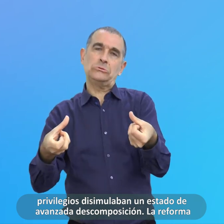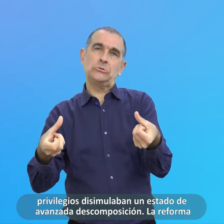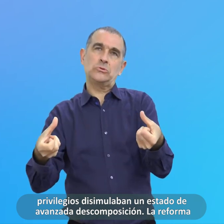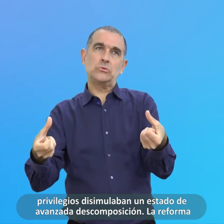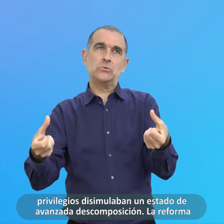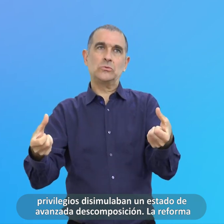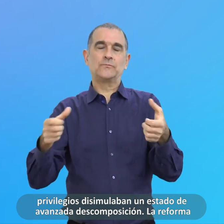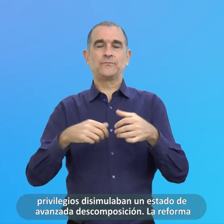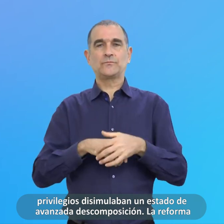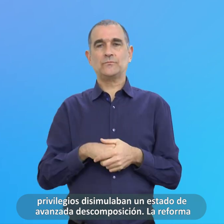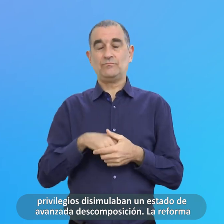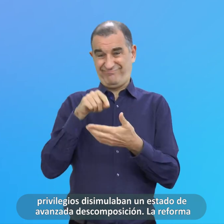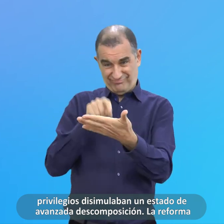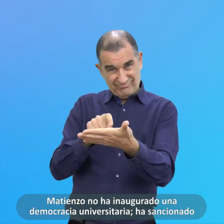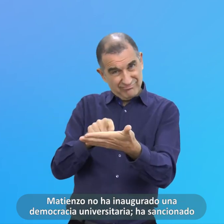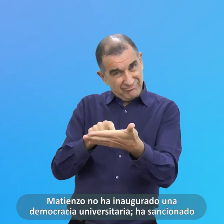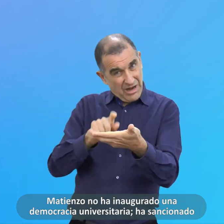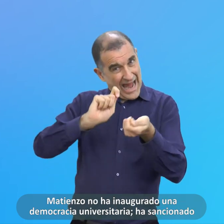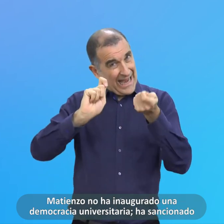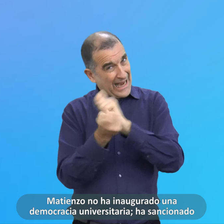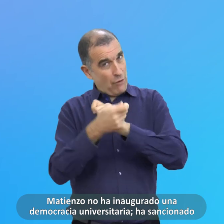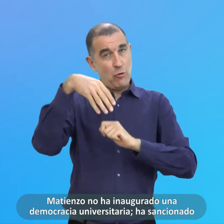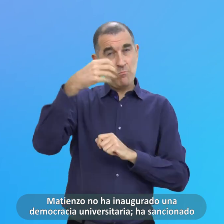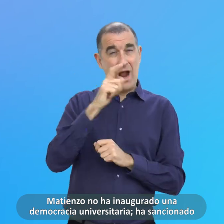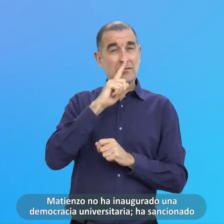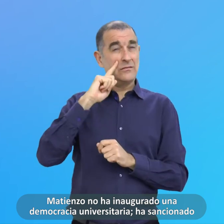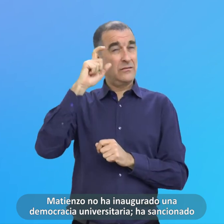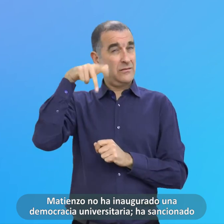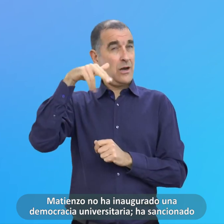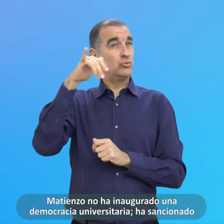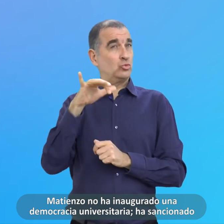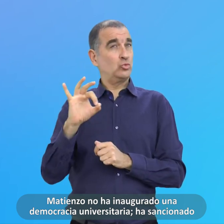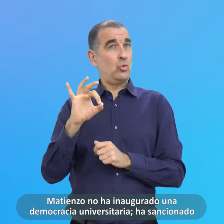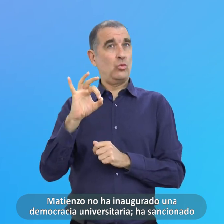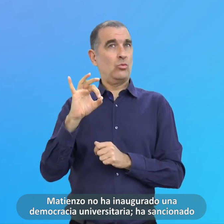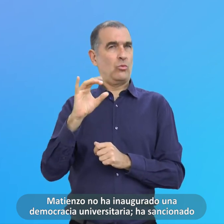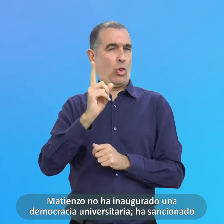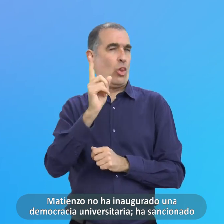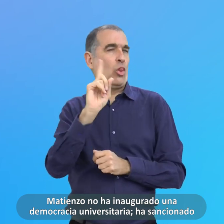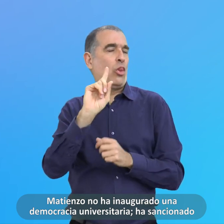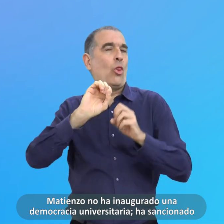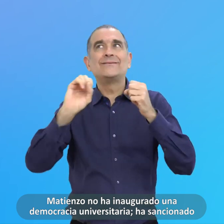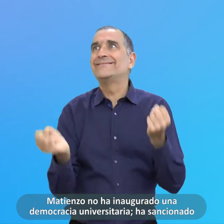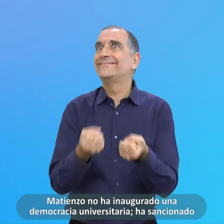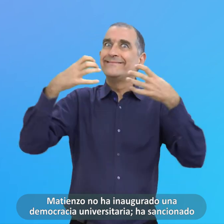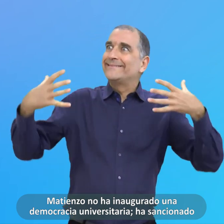La reforma Matienzo No ha inaugurado Una democracia